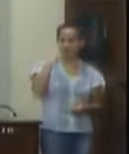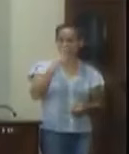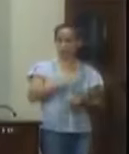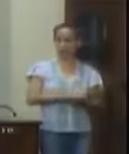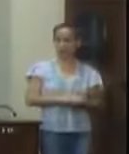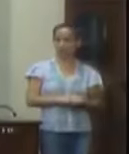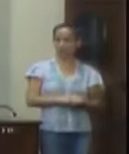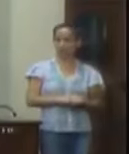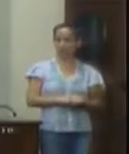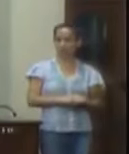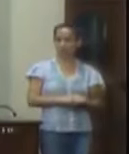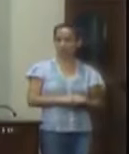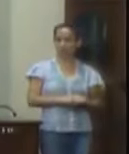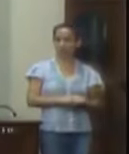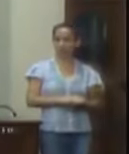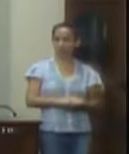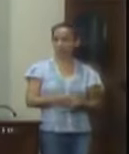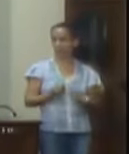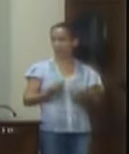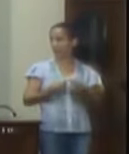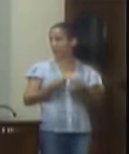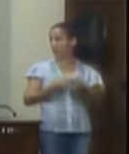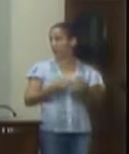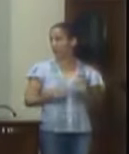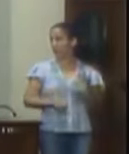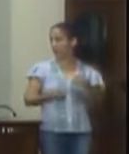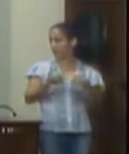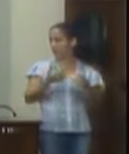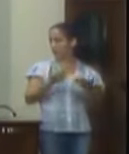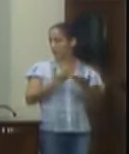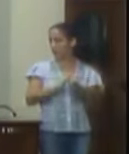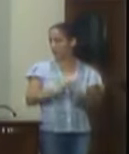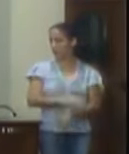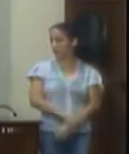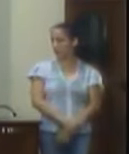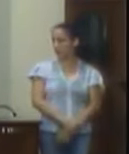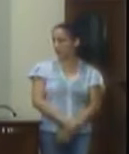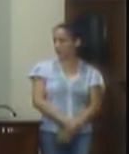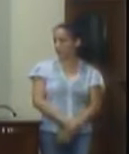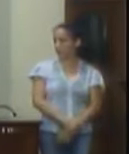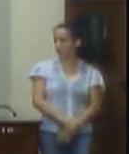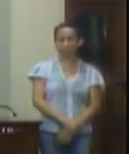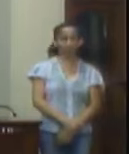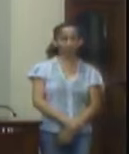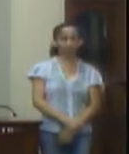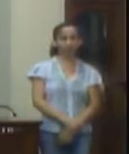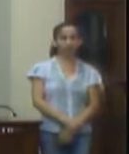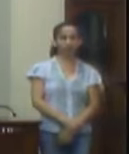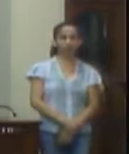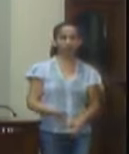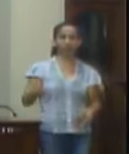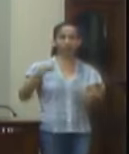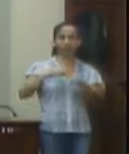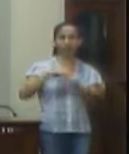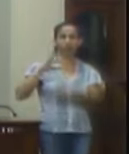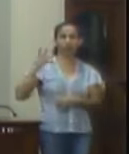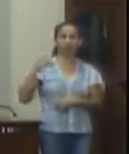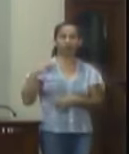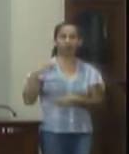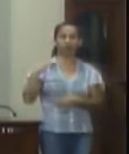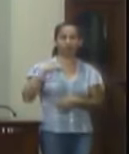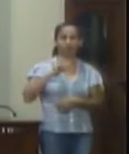terminar a sessão e esse prazo está praticamente esgotado então estamos votando todas as emendas